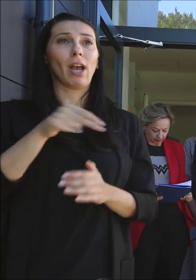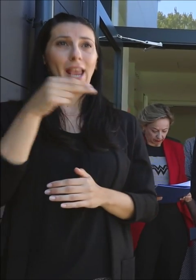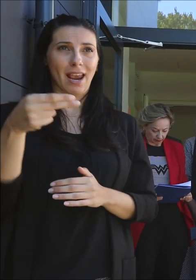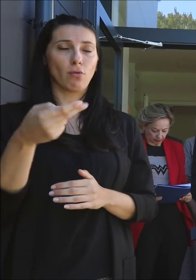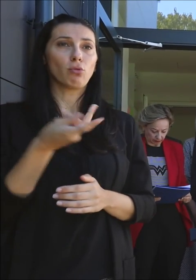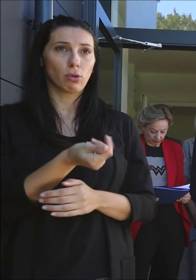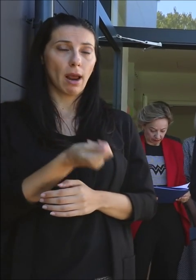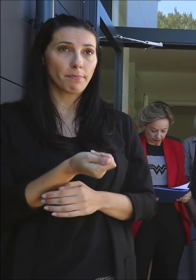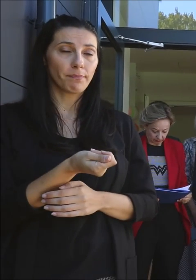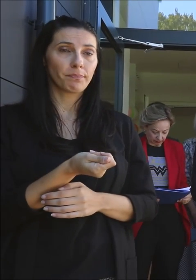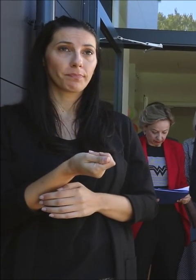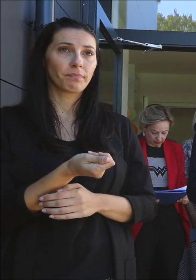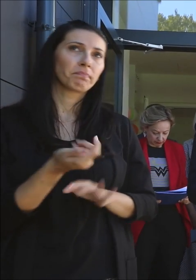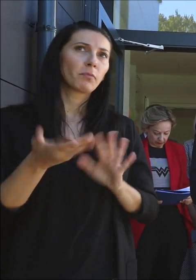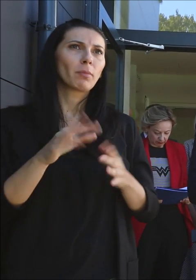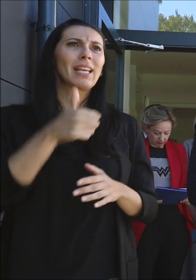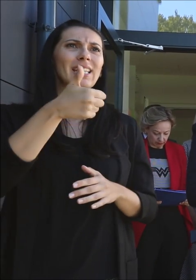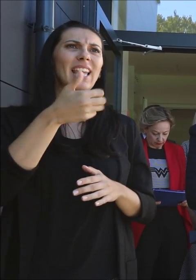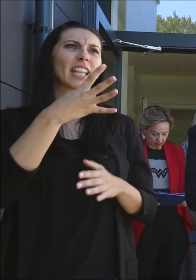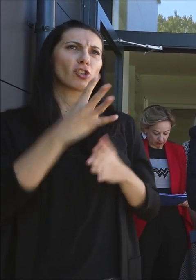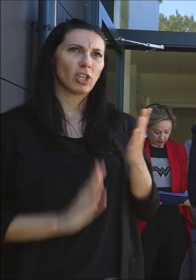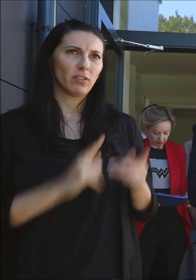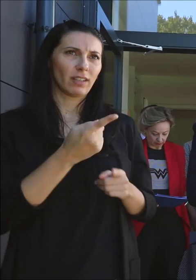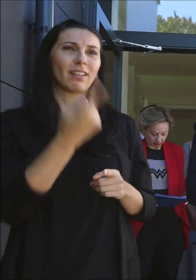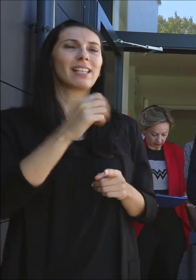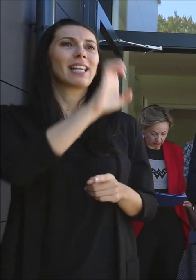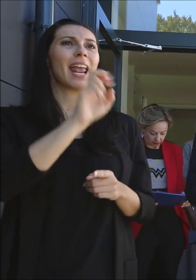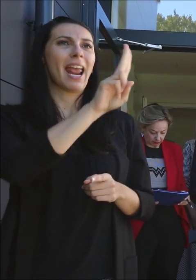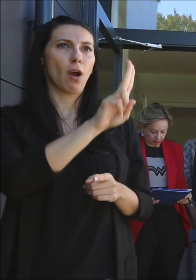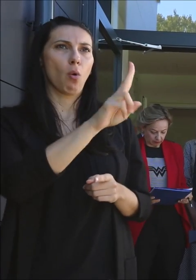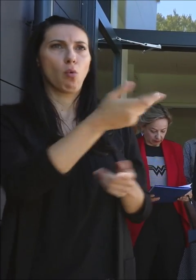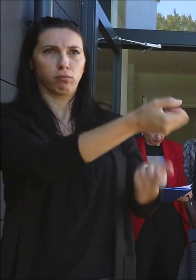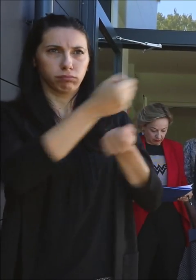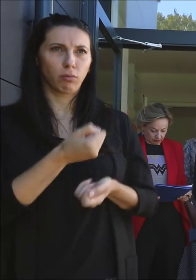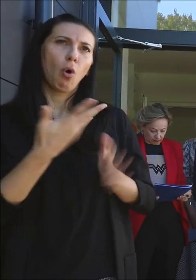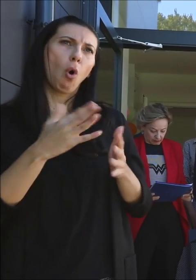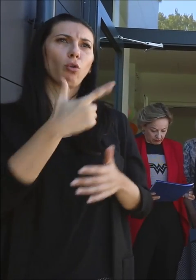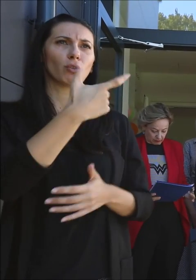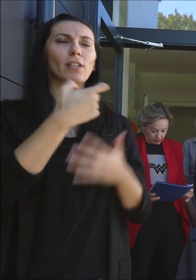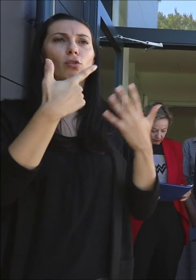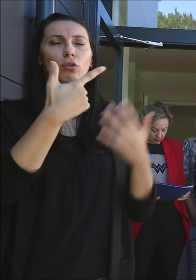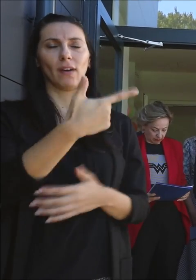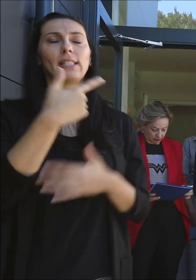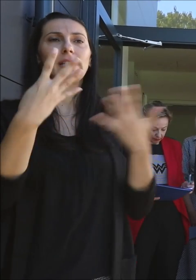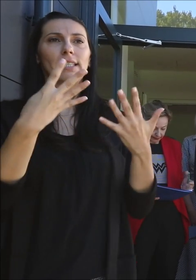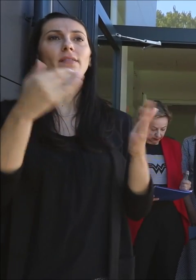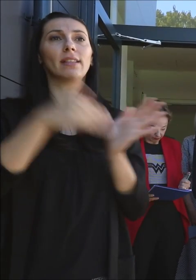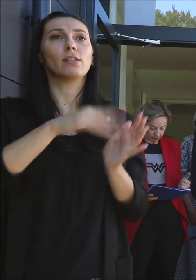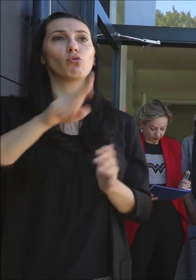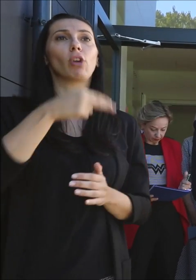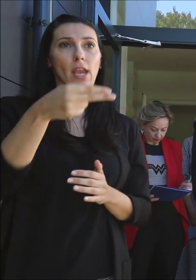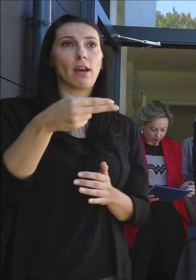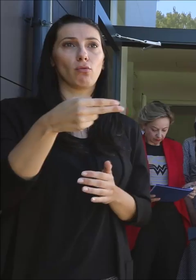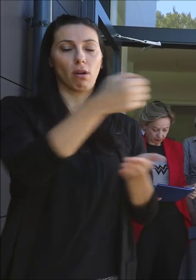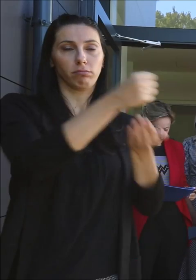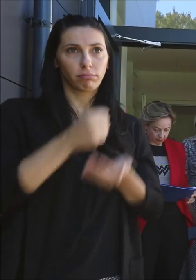jedna četvrtina došla iz EU fondova, iz NPO-a, oko 229 tisuća evra. I ono što